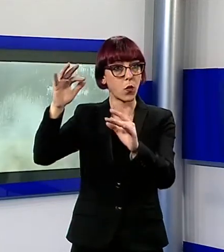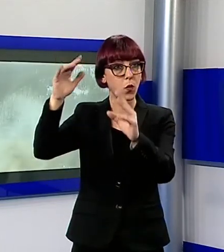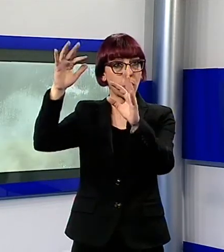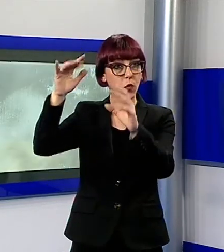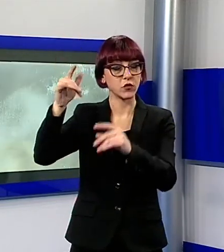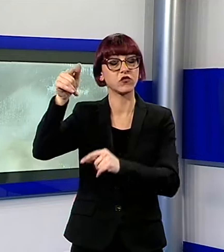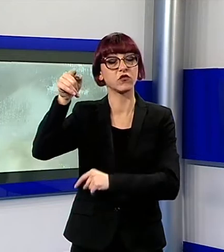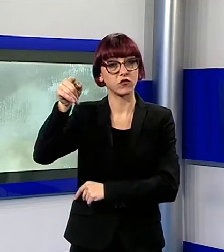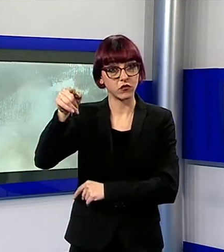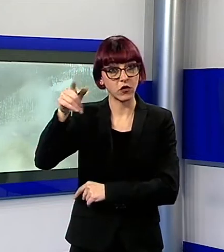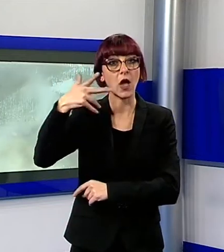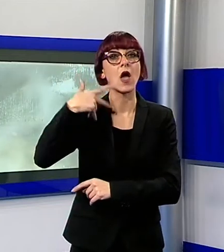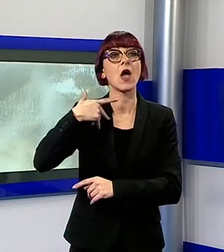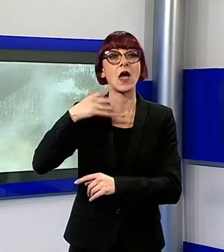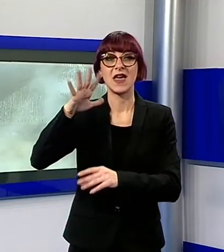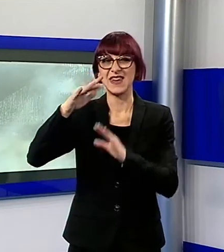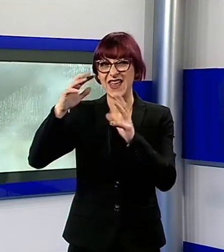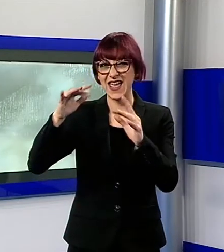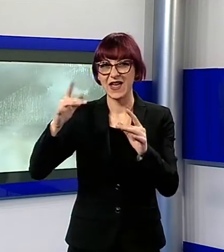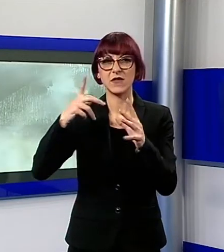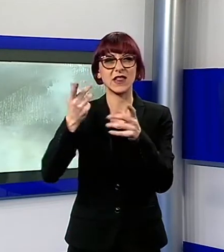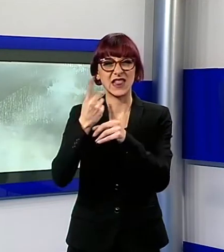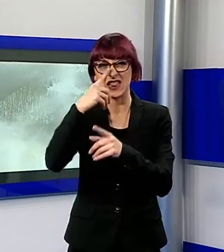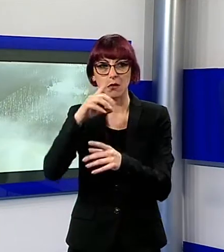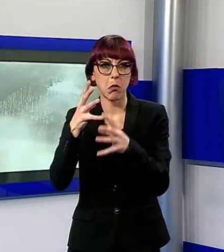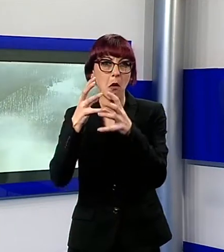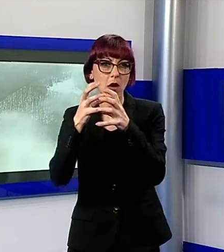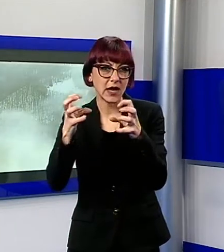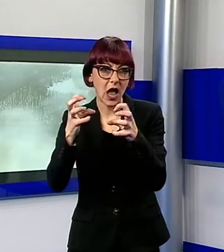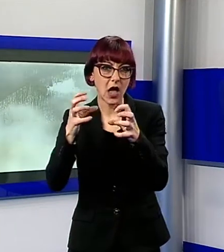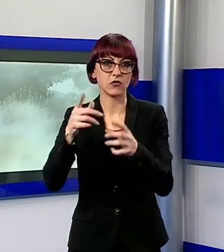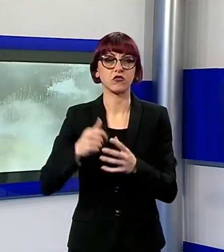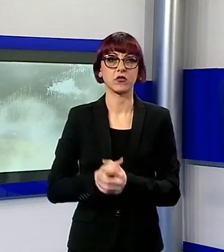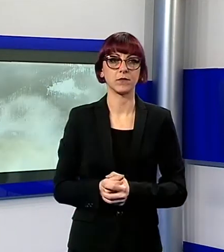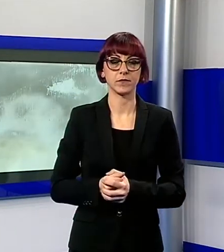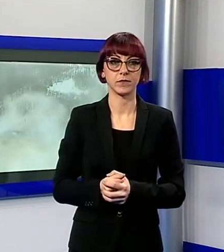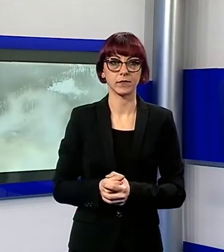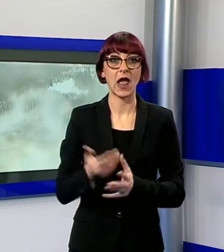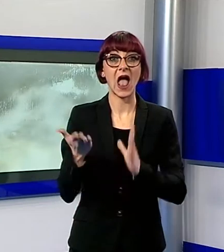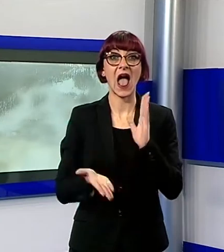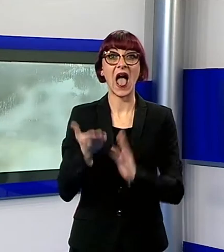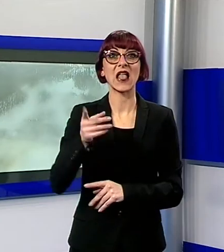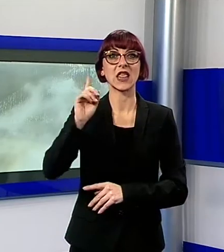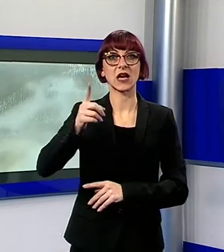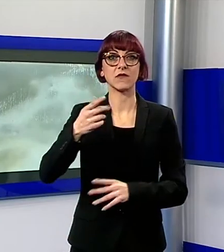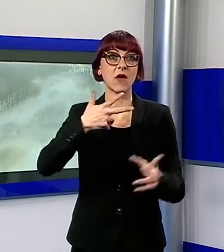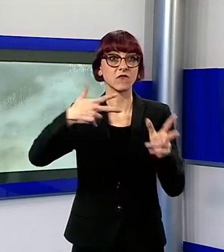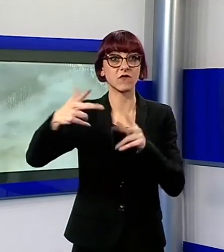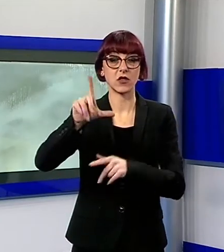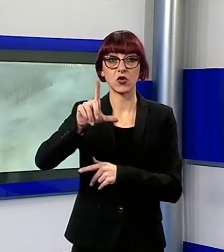fresca, lasciando scoperta una neve molto ghiacciata. Ad esempio, nell'Alta Garfagnana, il vento di libeccio si è trascinato con